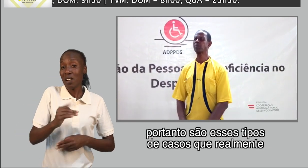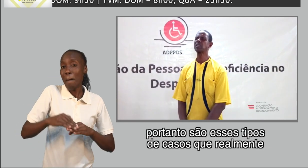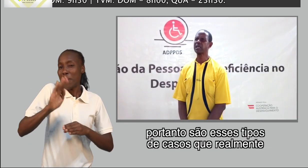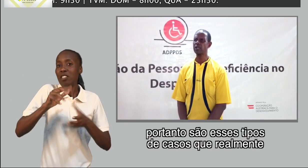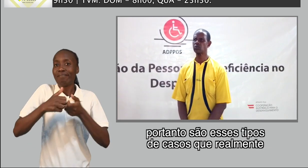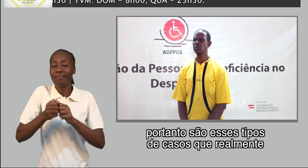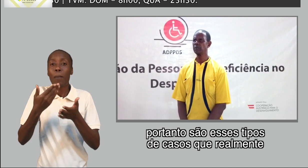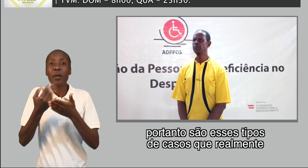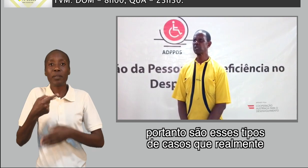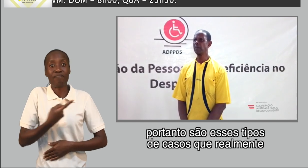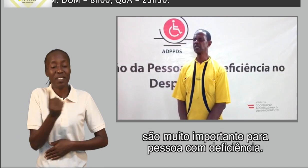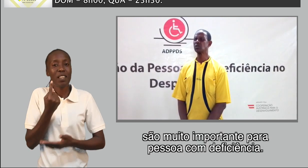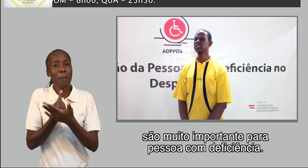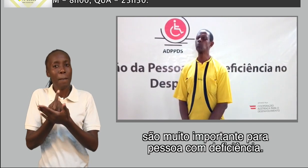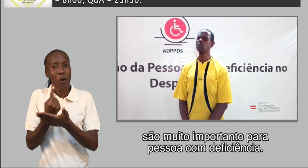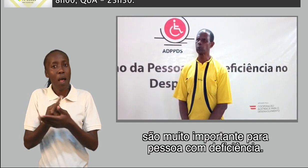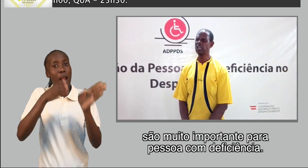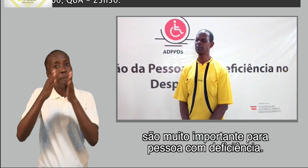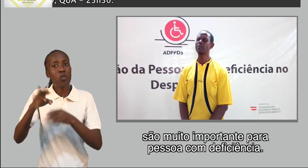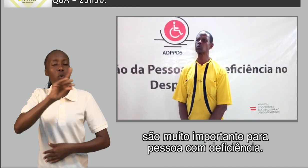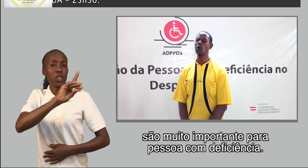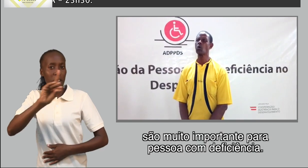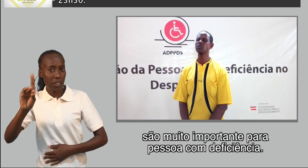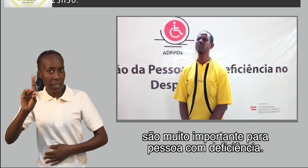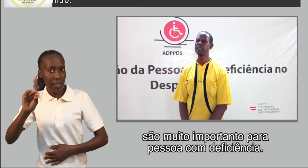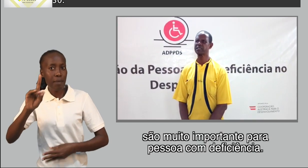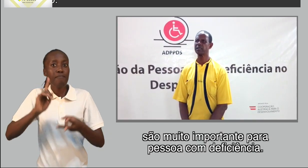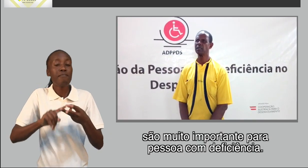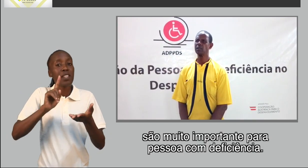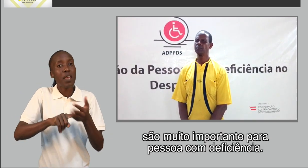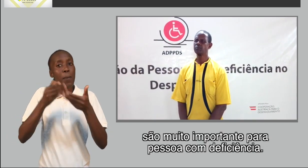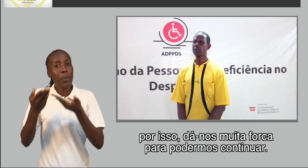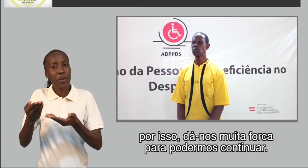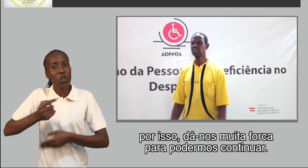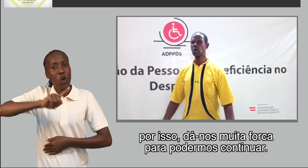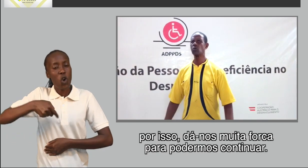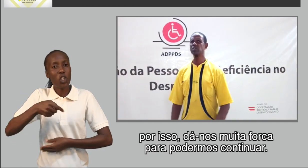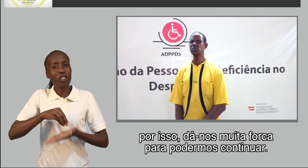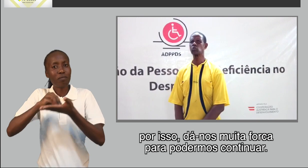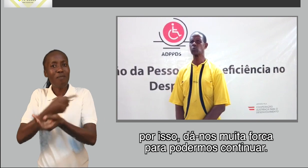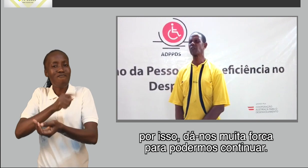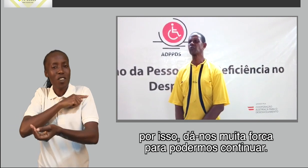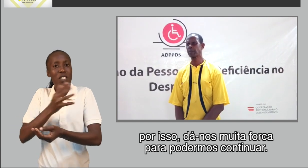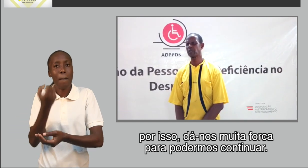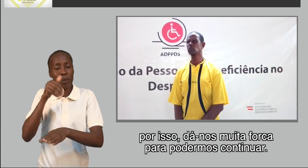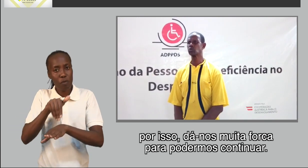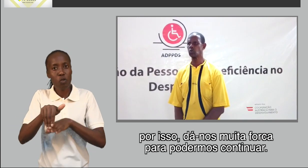predicados, realmente são muito importantes para a pessoa com deficiência. Por isso, então, isso dá-lhes muita força para podermos continuar.